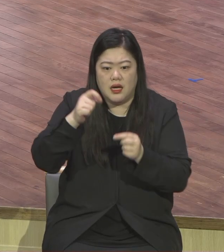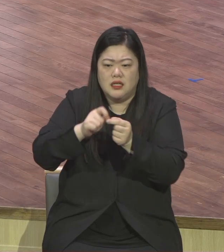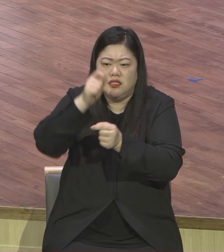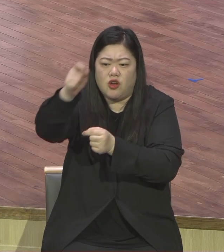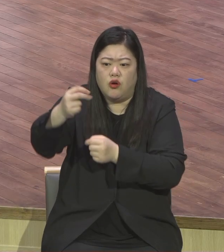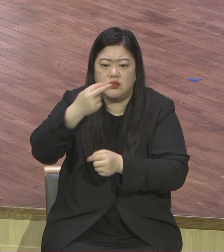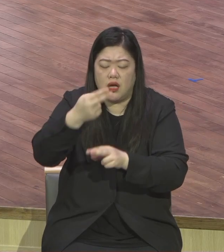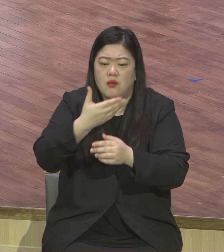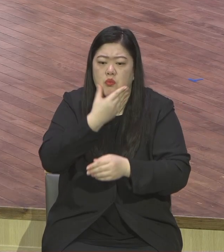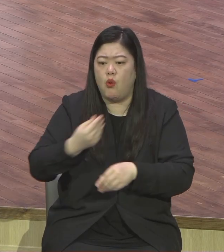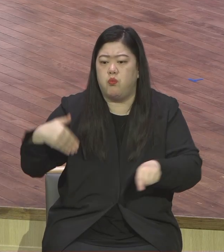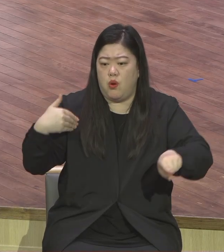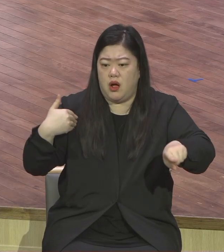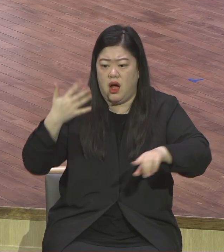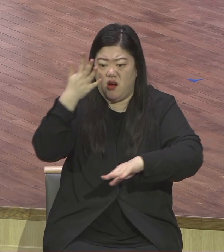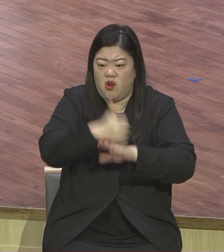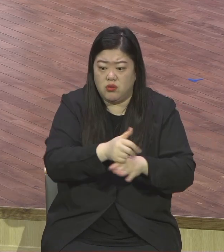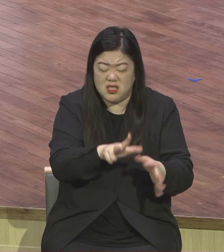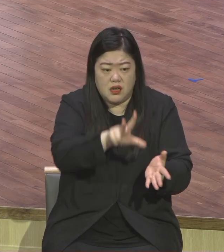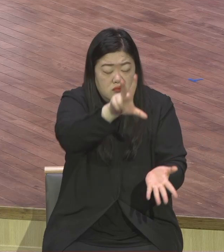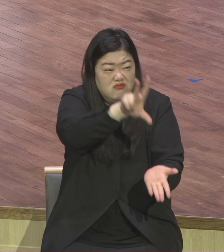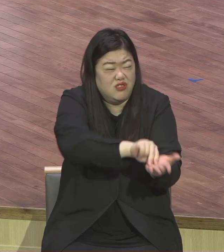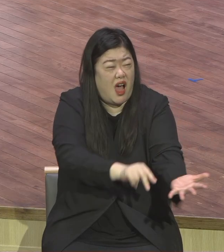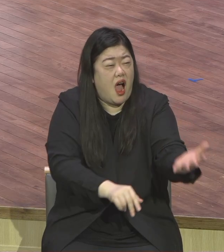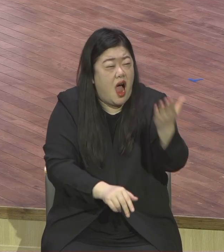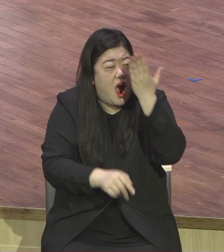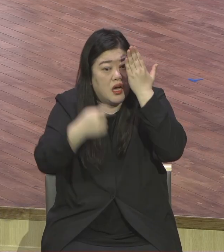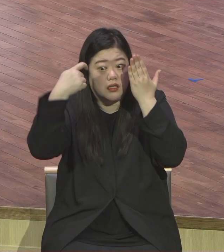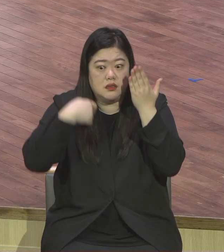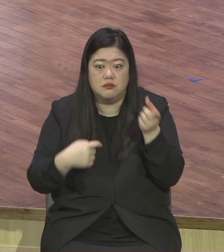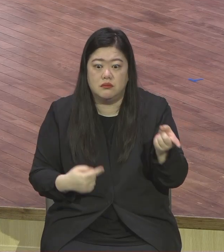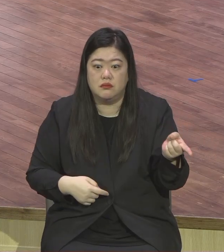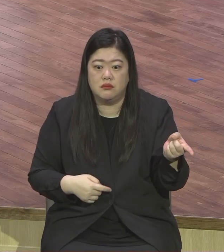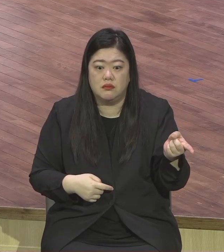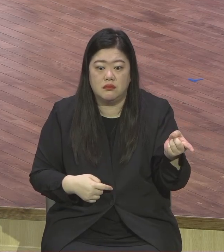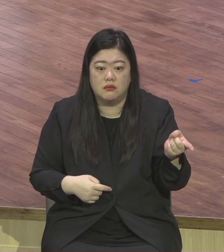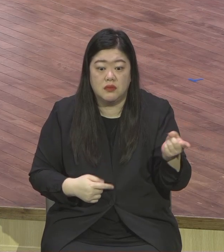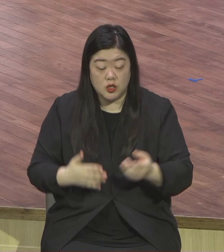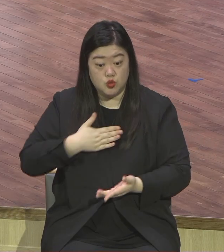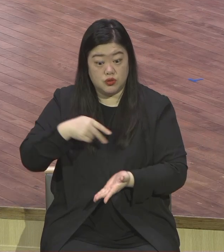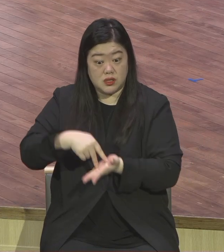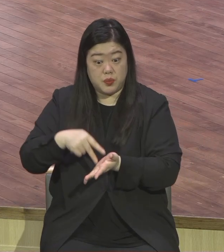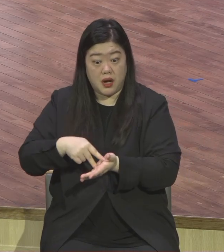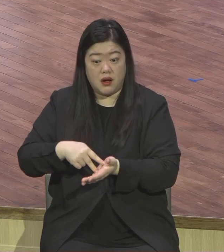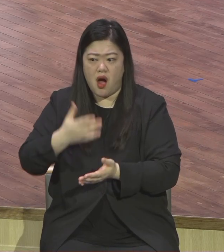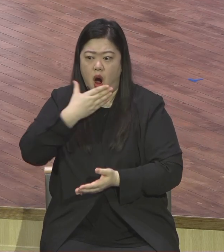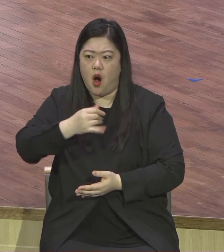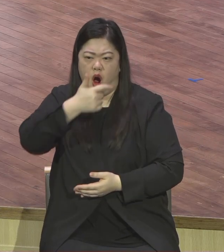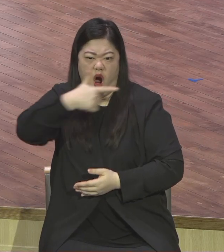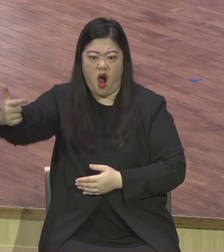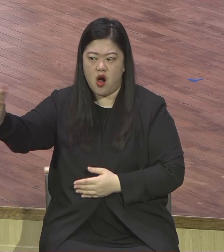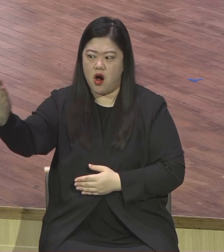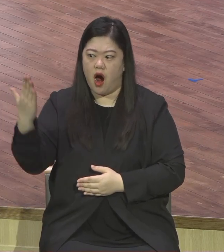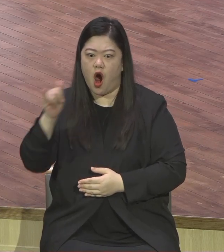그래서 우리가 코로나19 가운데서도 지금 생명 살리는 헌신 생명 살리는 교회라는 주제로